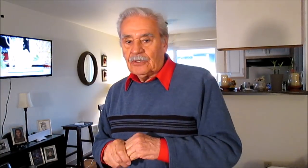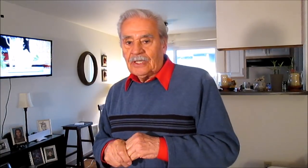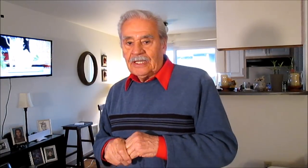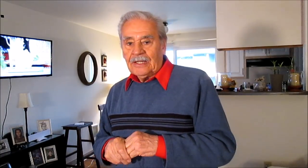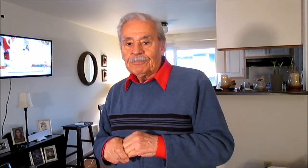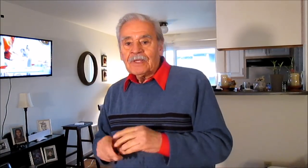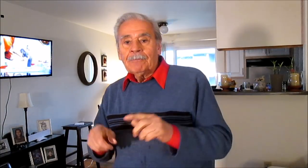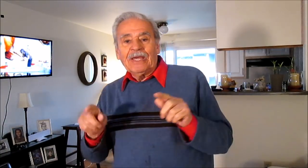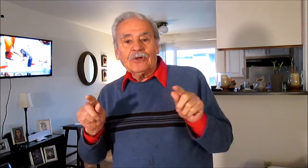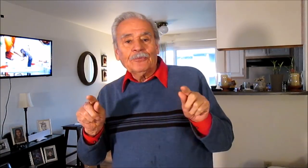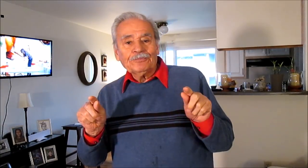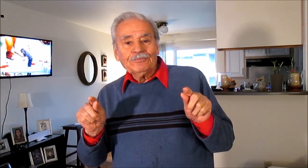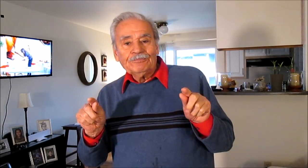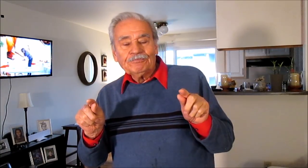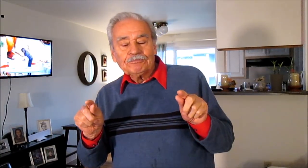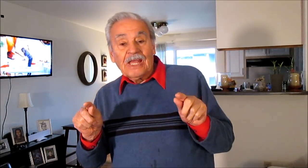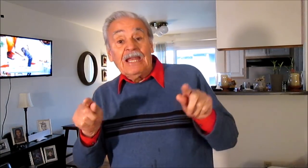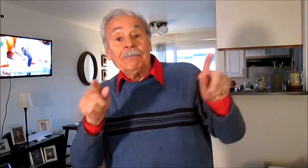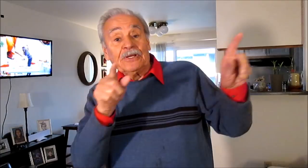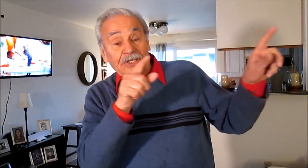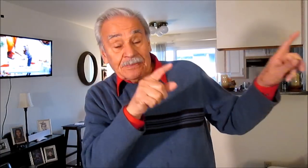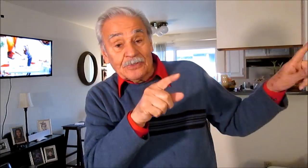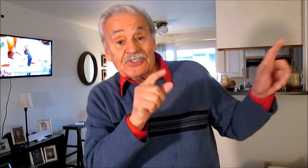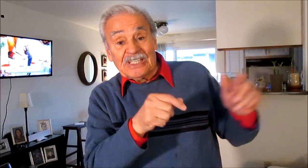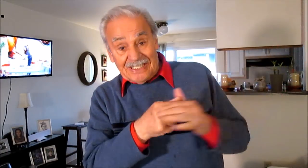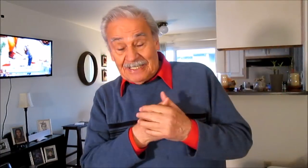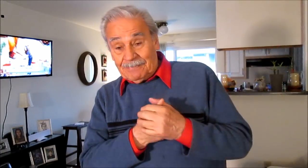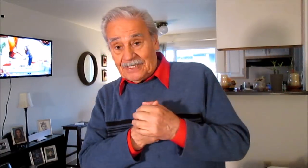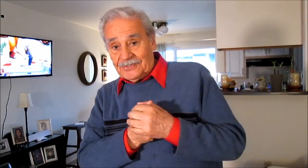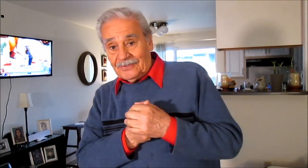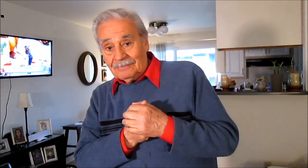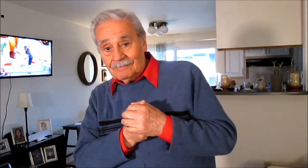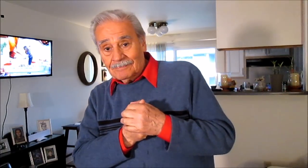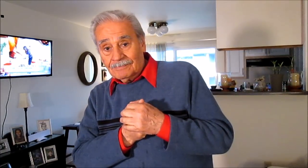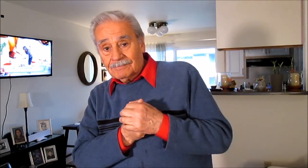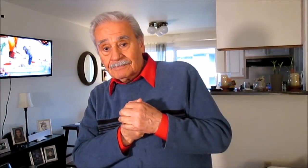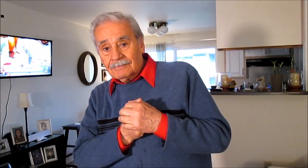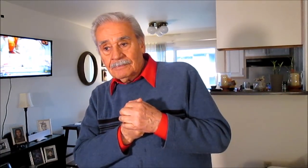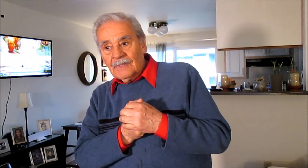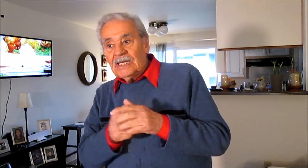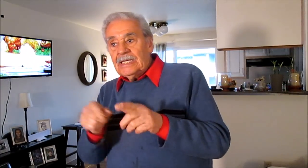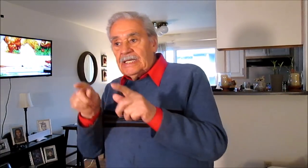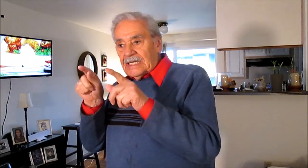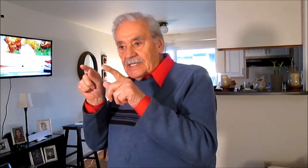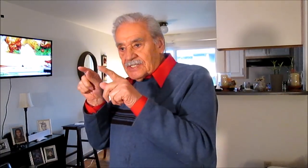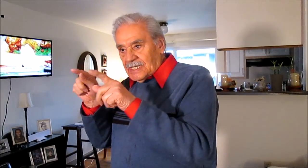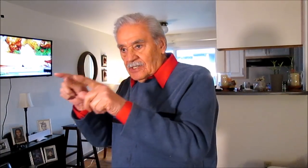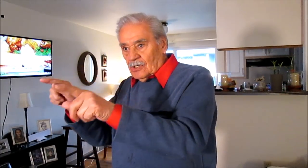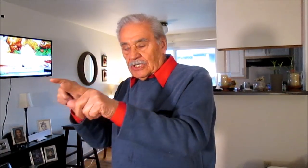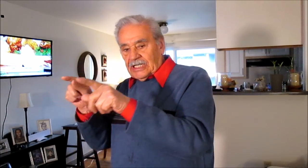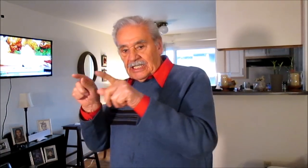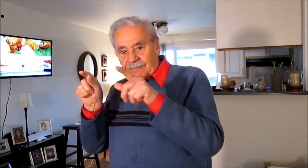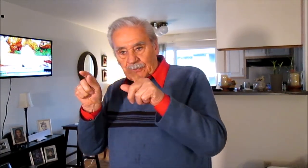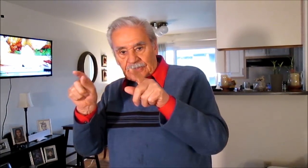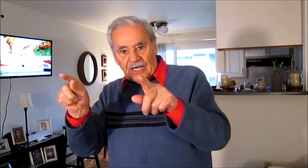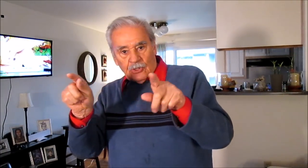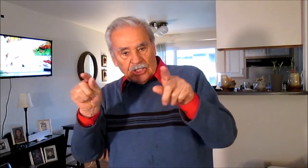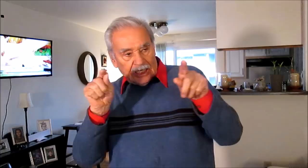con nada pero el peronismo si tiene precio y cada senador cada diputado cada